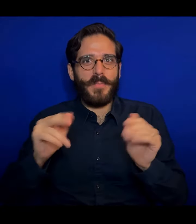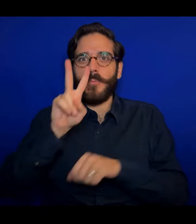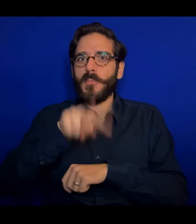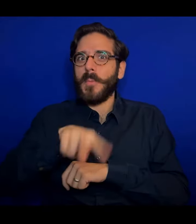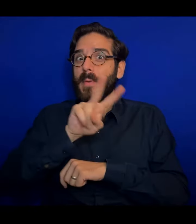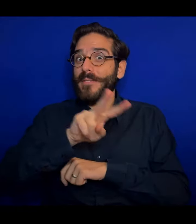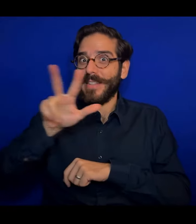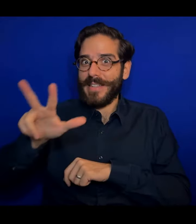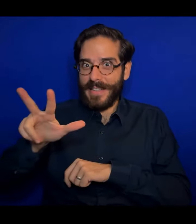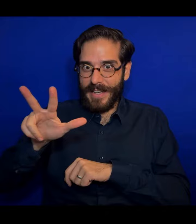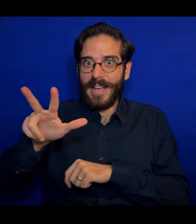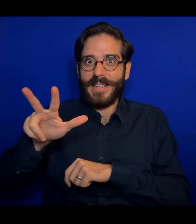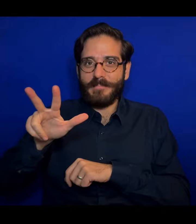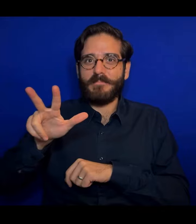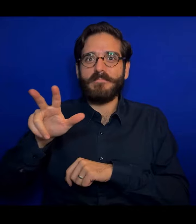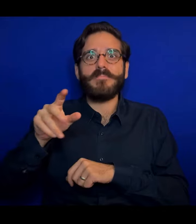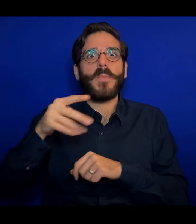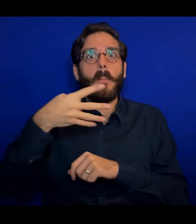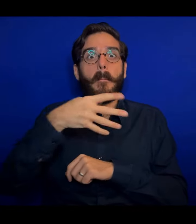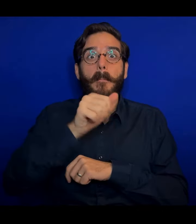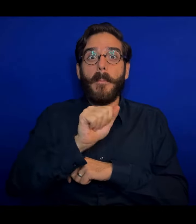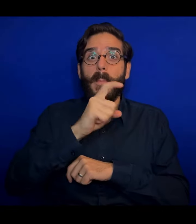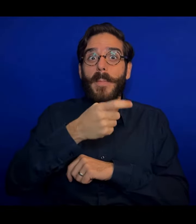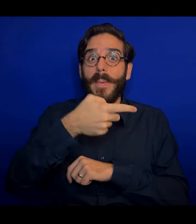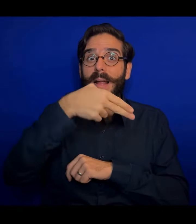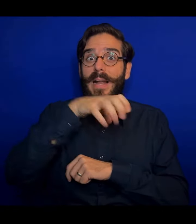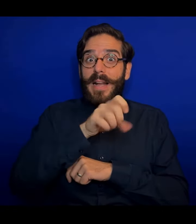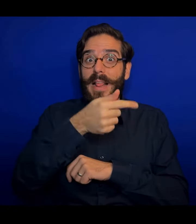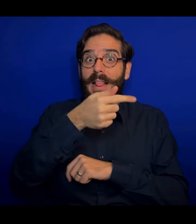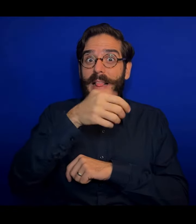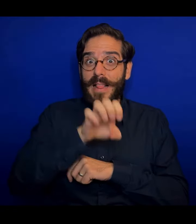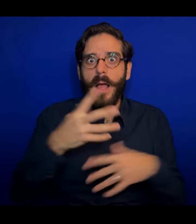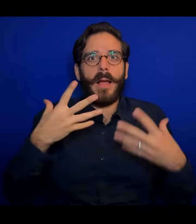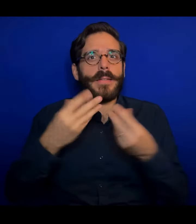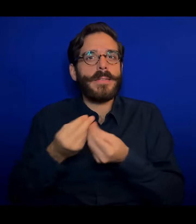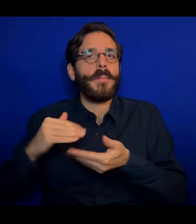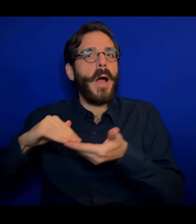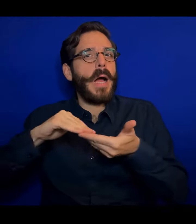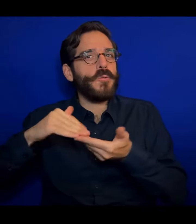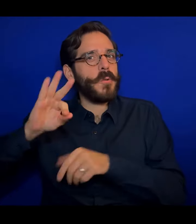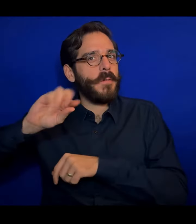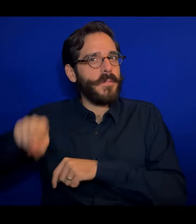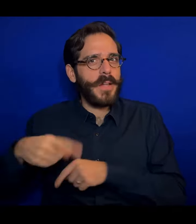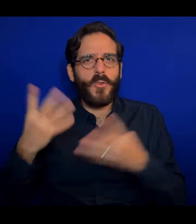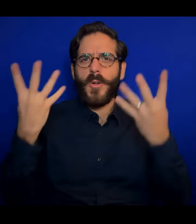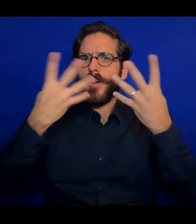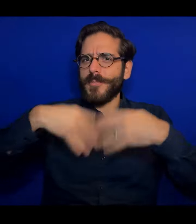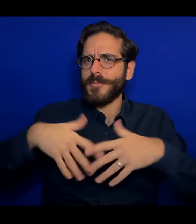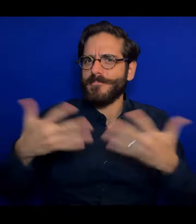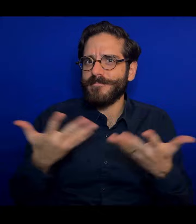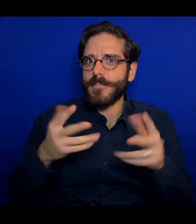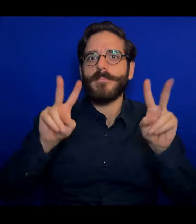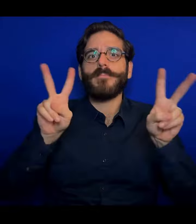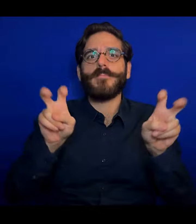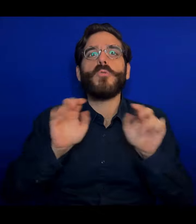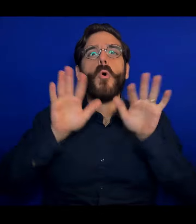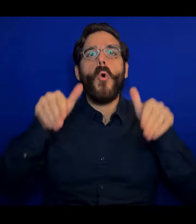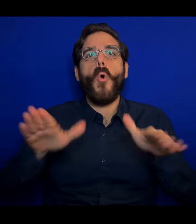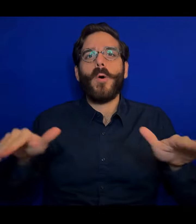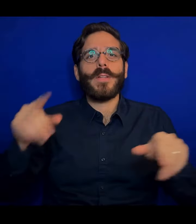2023 Magnete e Associazione Fedora organizzano Onde Sonore,